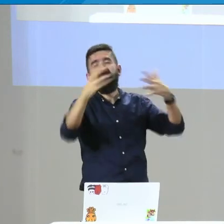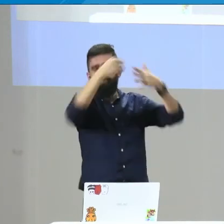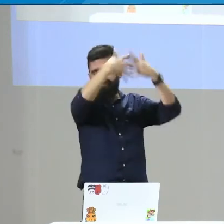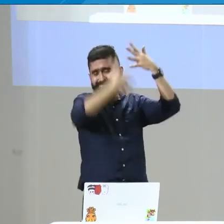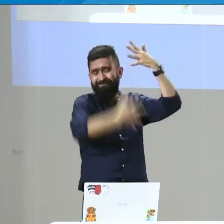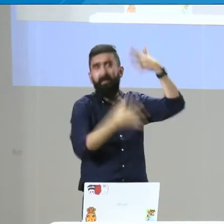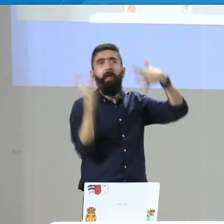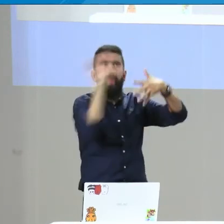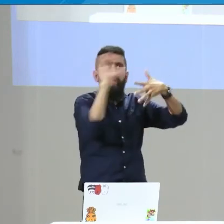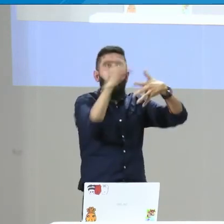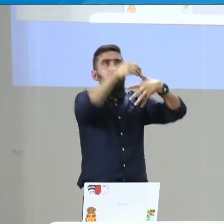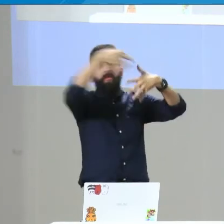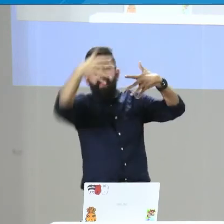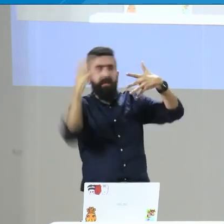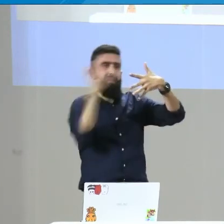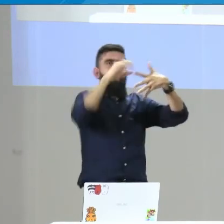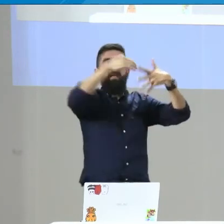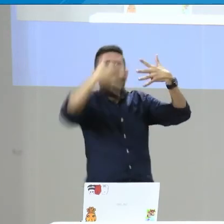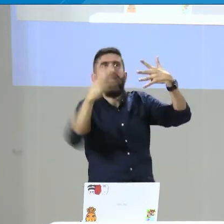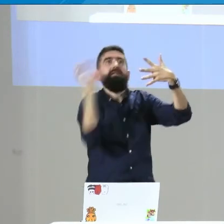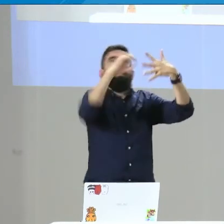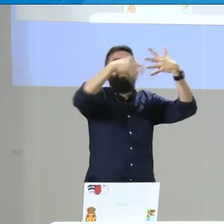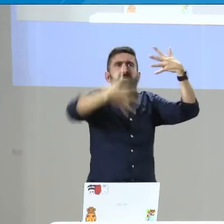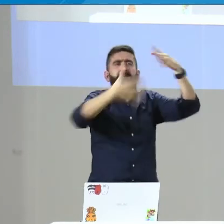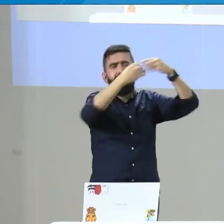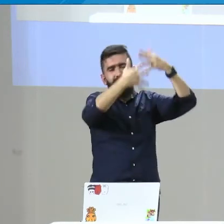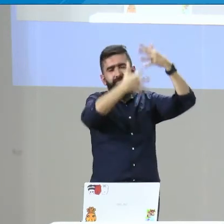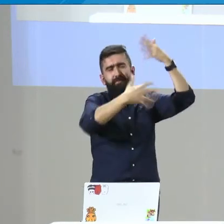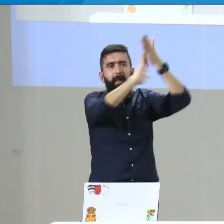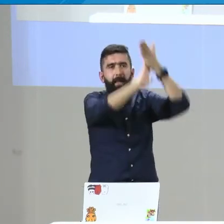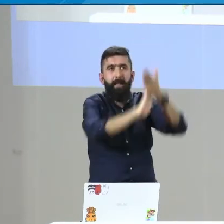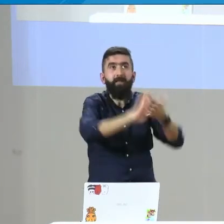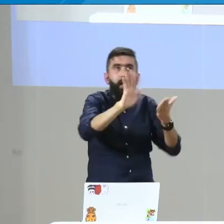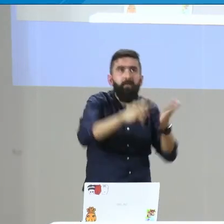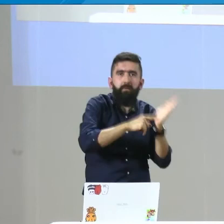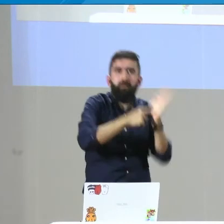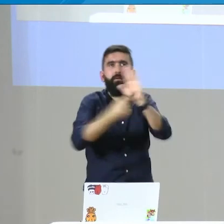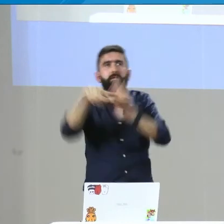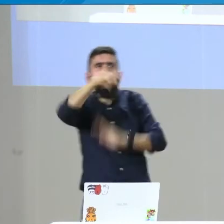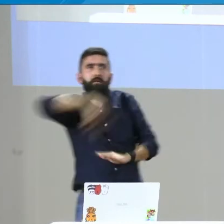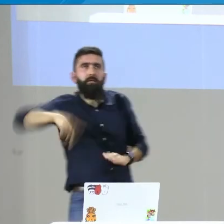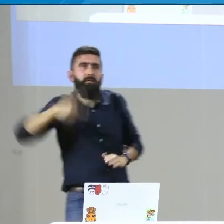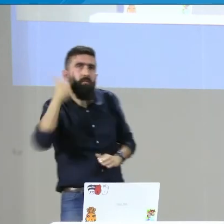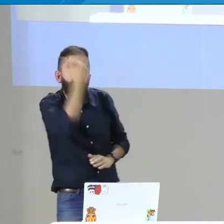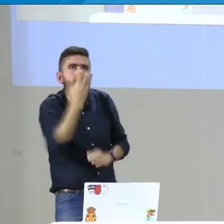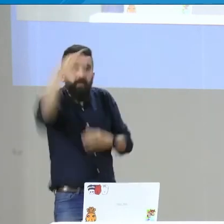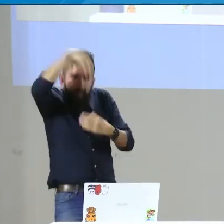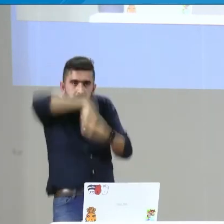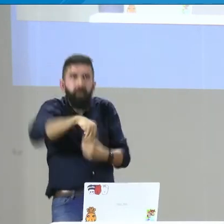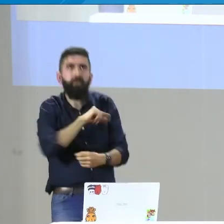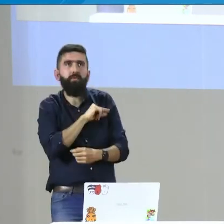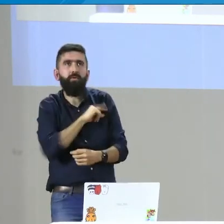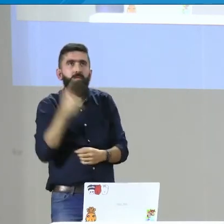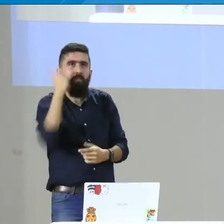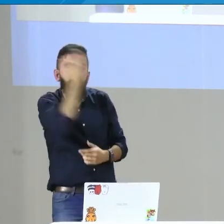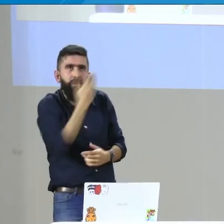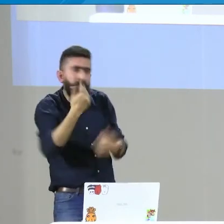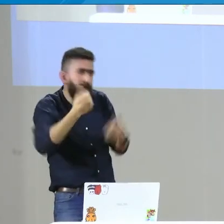construcción del mismo, las 160 preguntas que queden alojadas en esa página web, y ya después volvemos a hacer